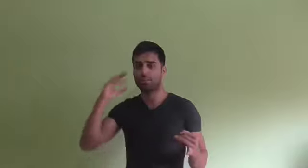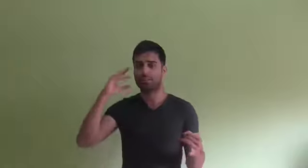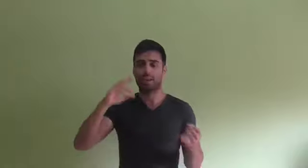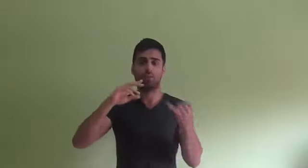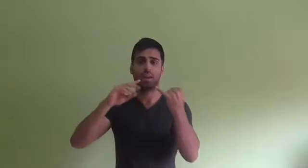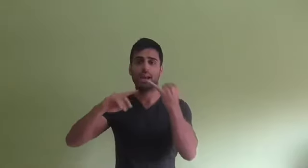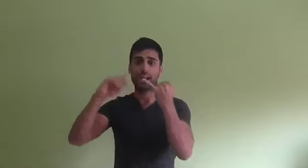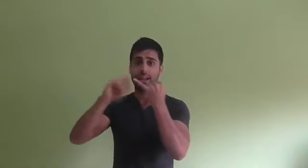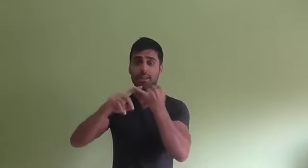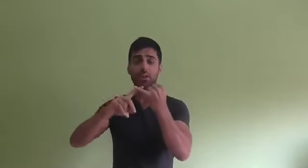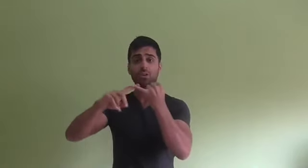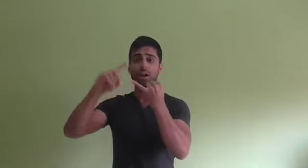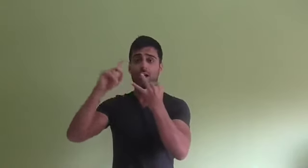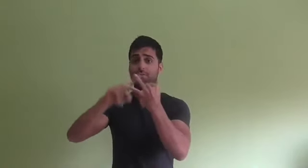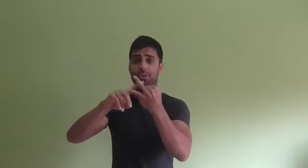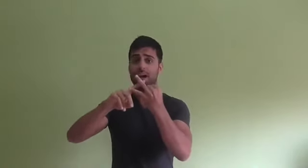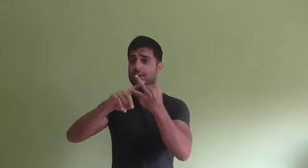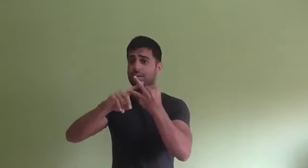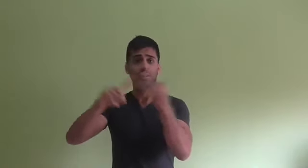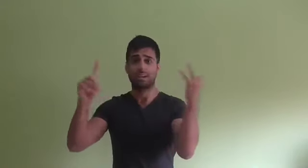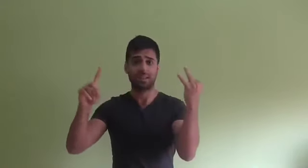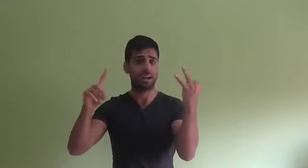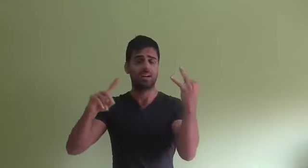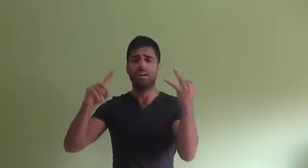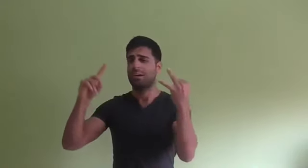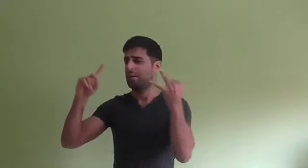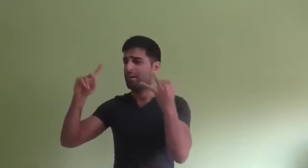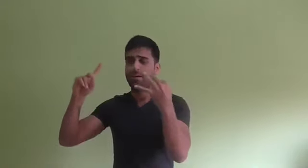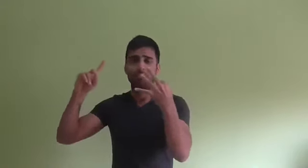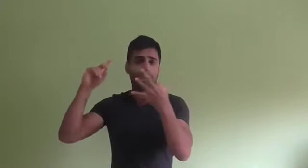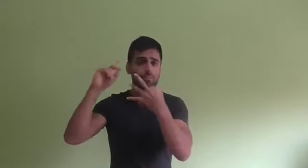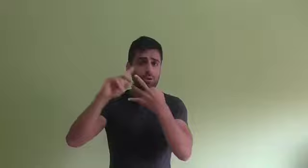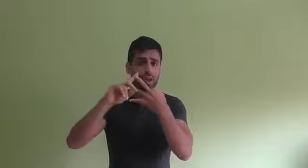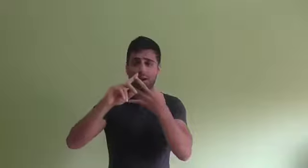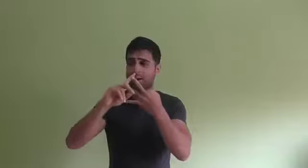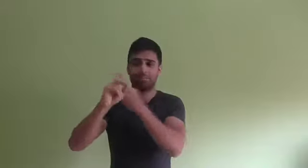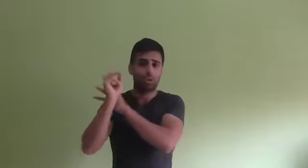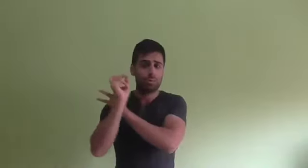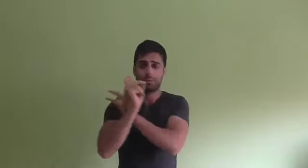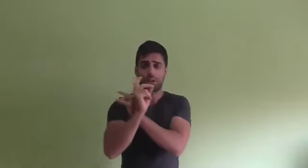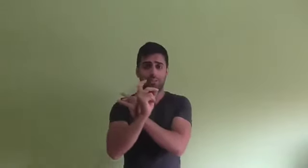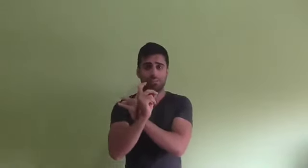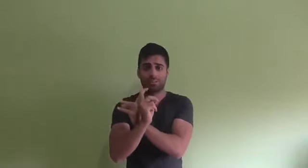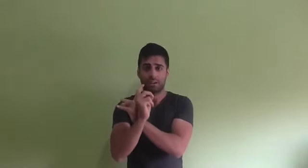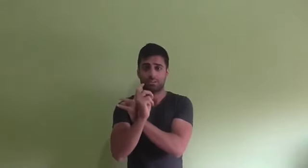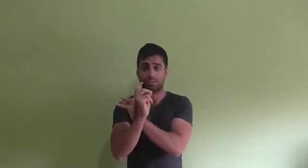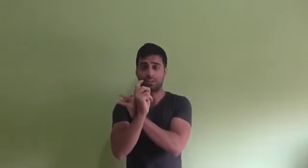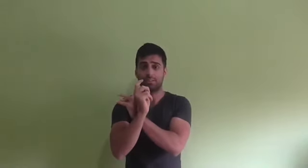que estaba centrado era en ganar dinero, en follar, y ya está. Me importaba, no me importaban mis relaciones,